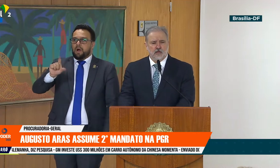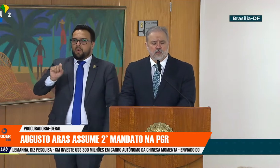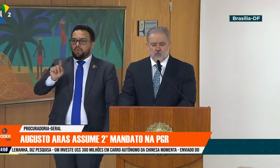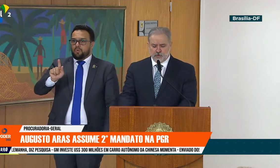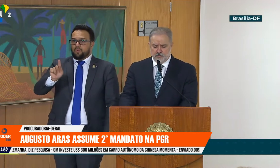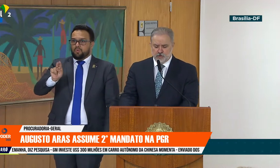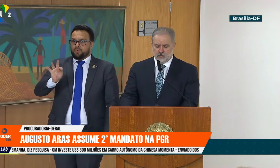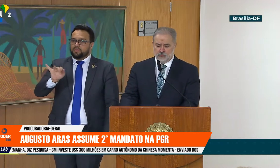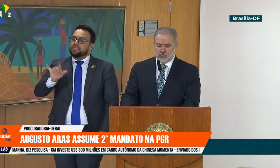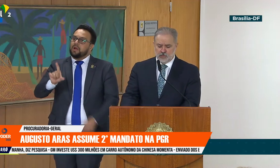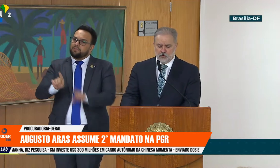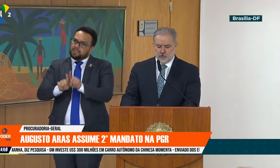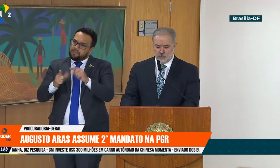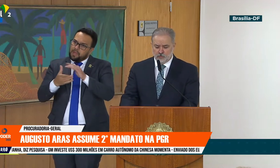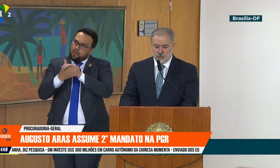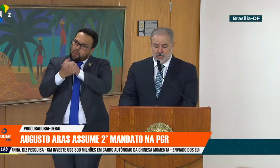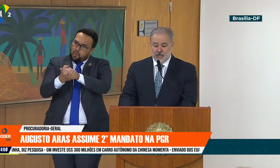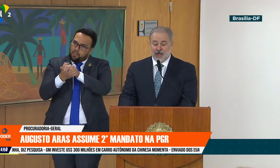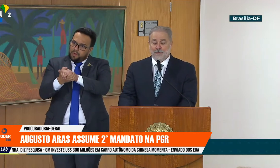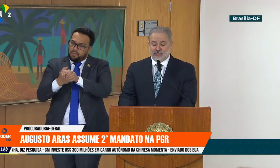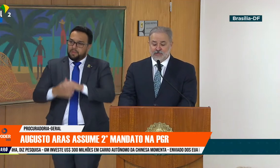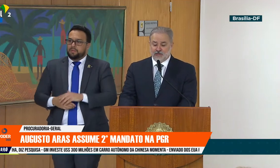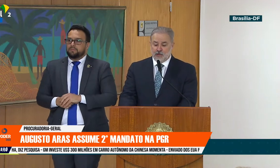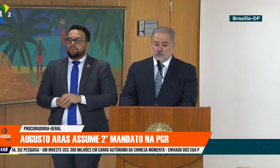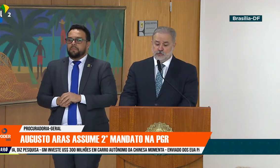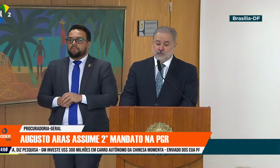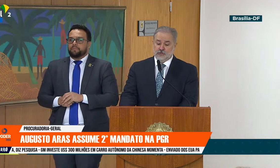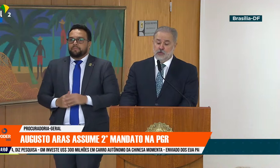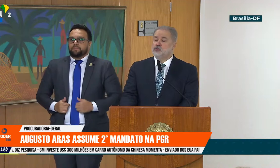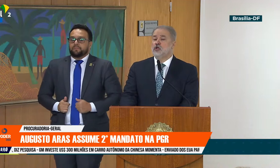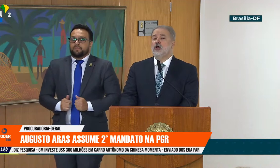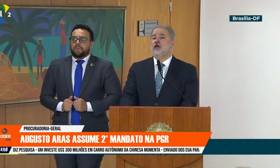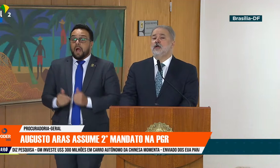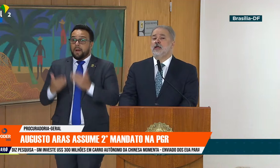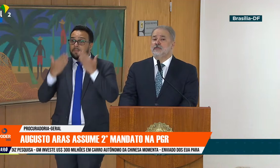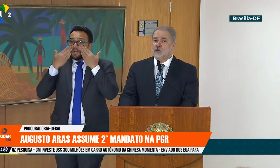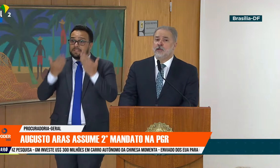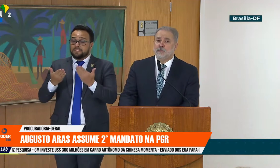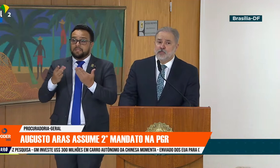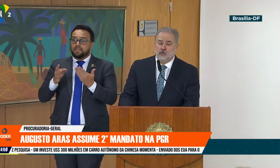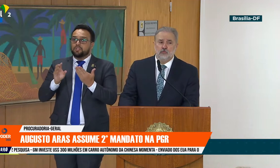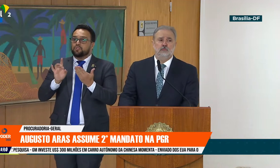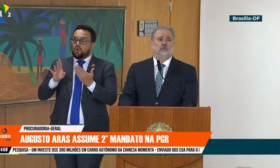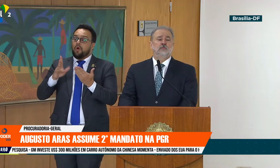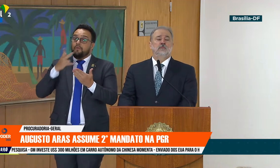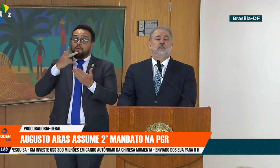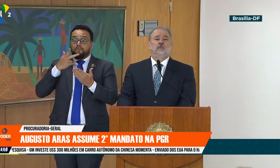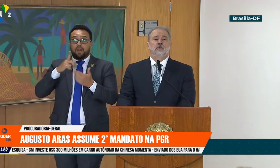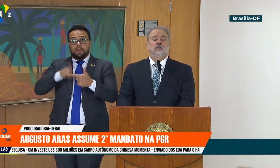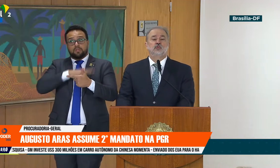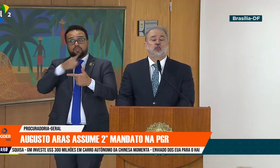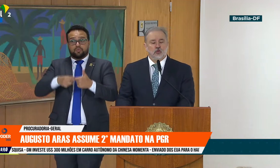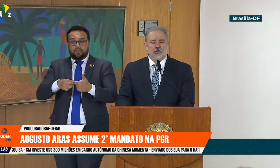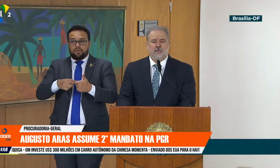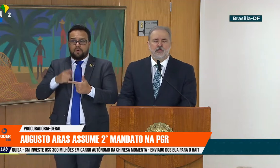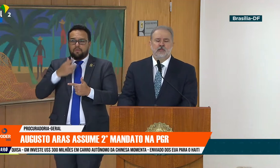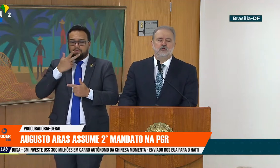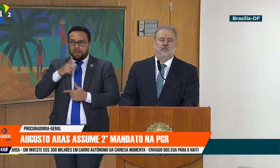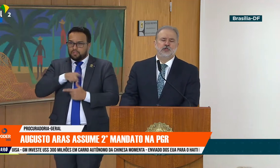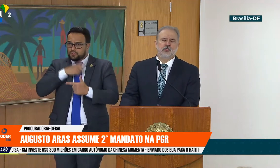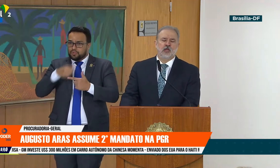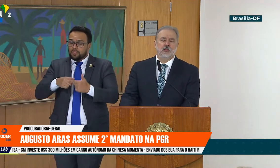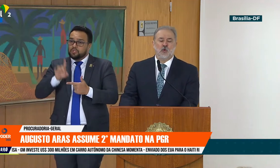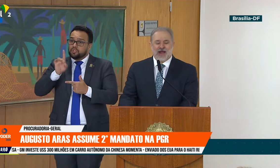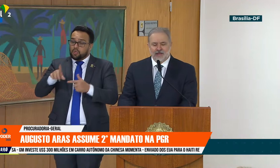quem também eu cumprimento neste momento. Apresentamos, não só, então, repito, só do